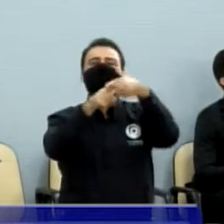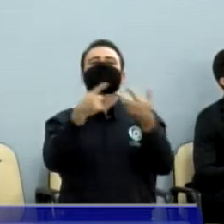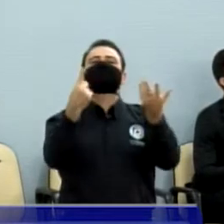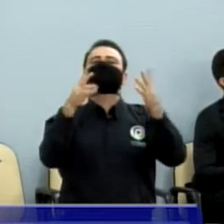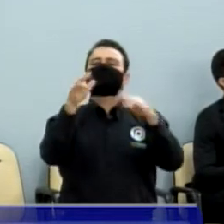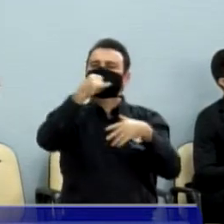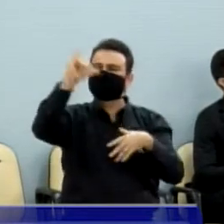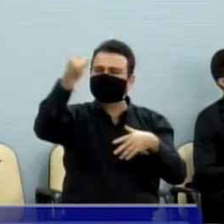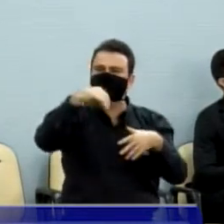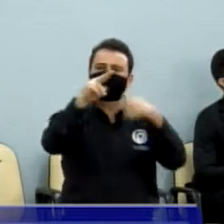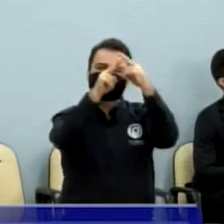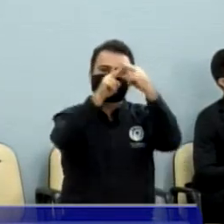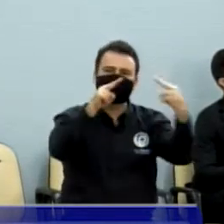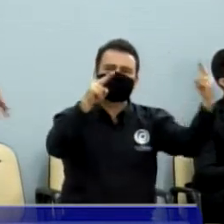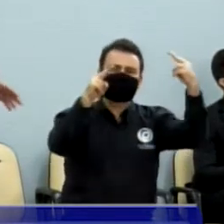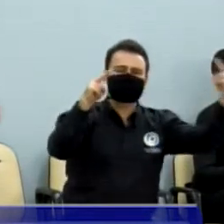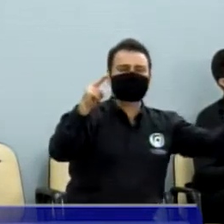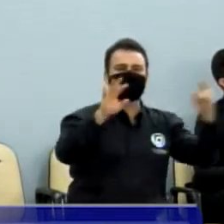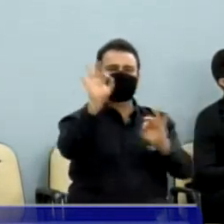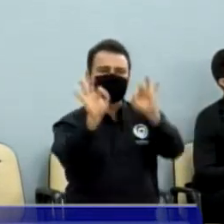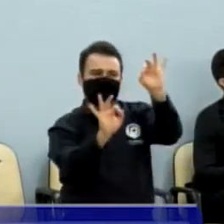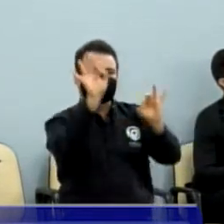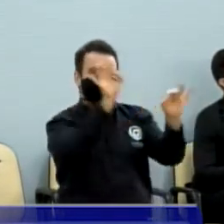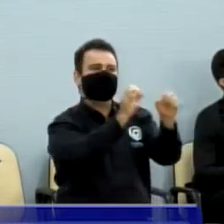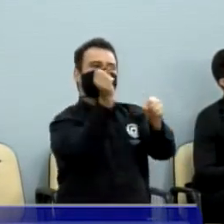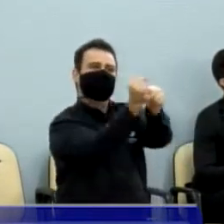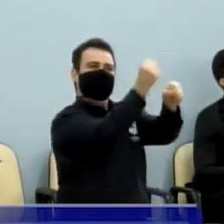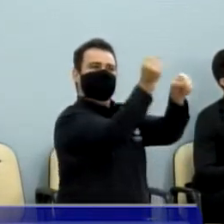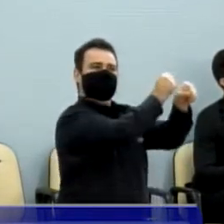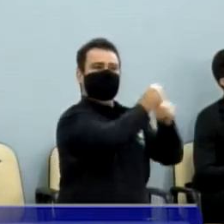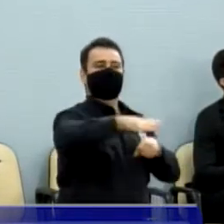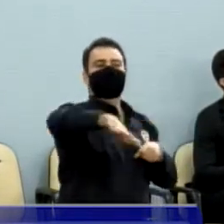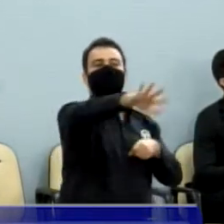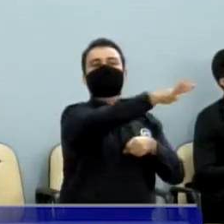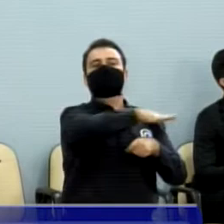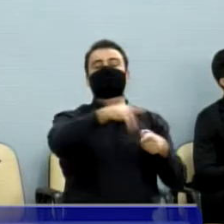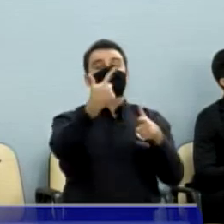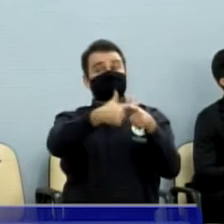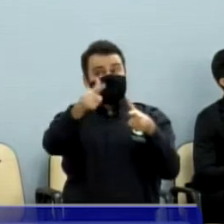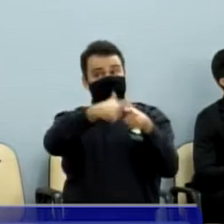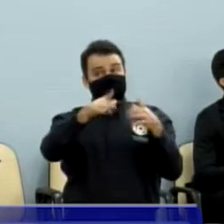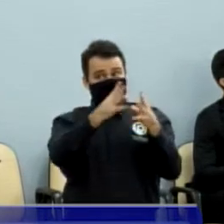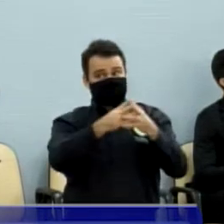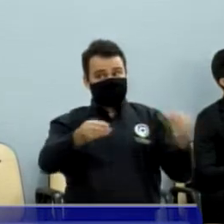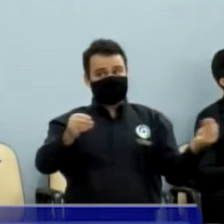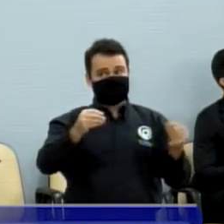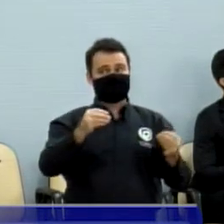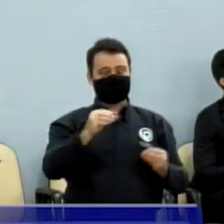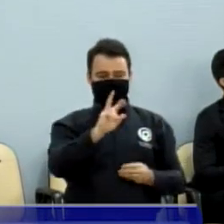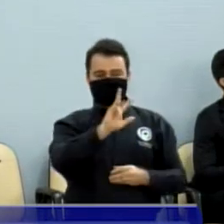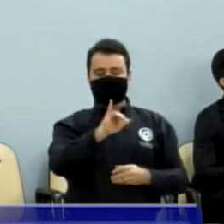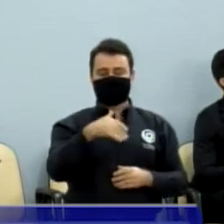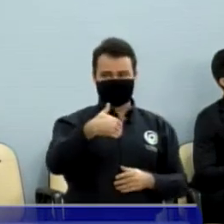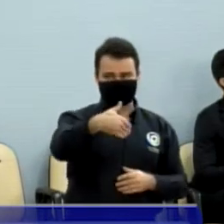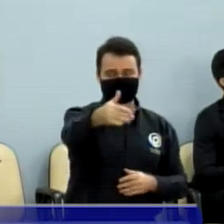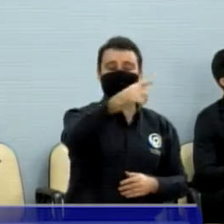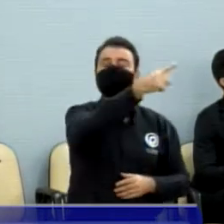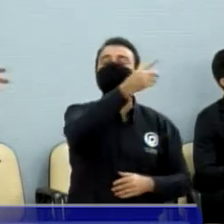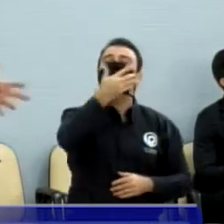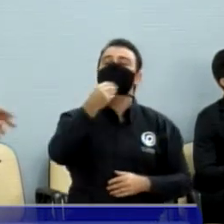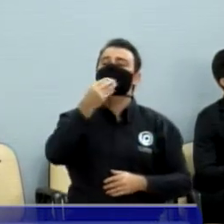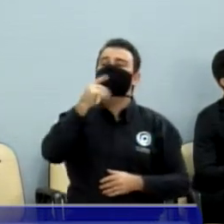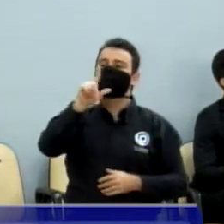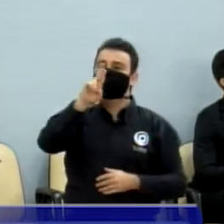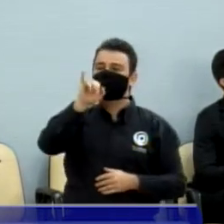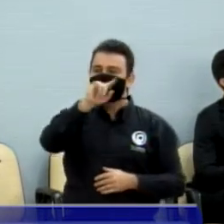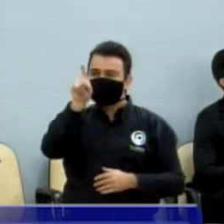tentando ali trabalhar e dando início à solução de um problema crônico que eu já havia falado com o Luiz Antônio, falado